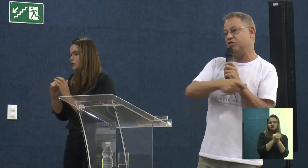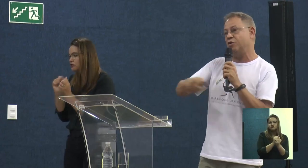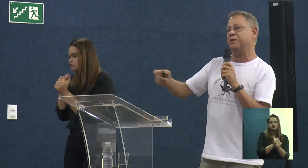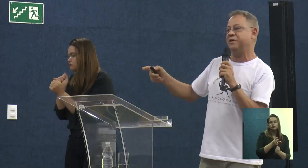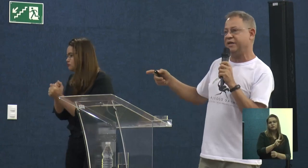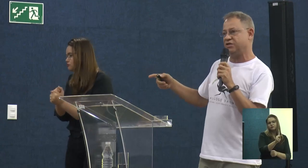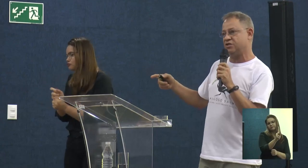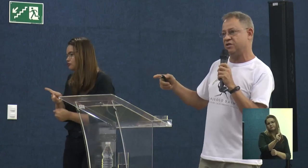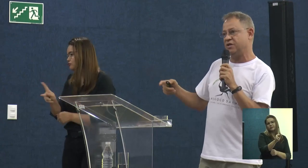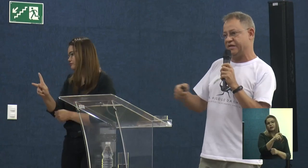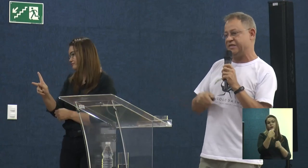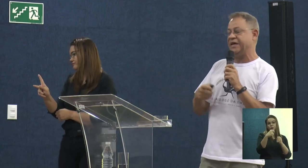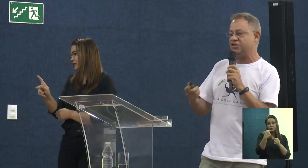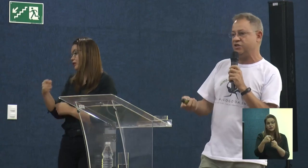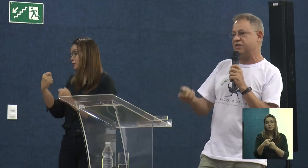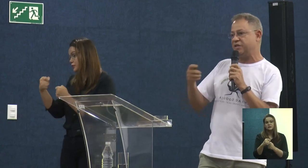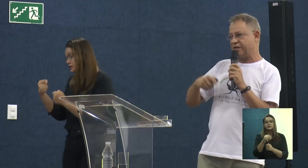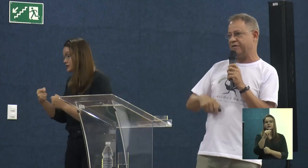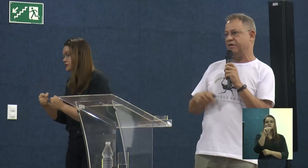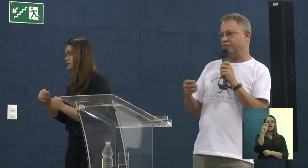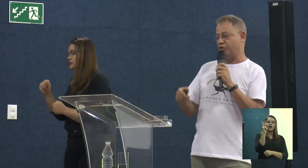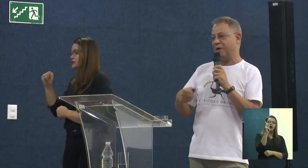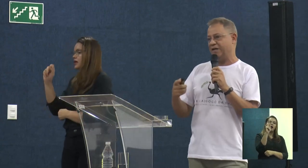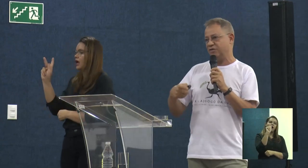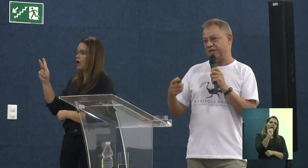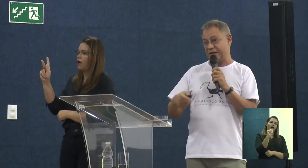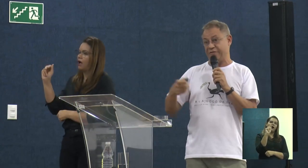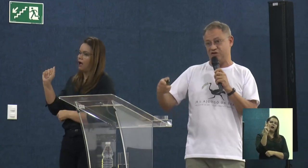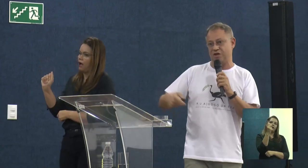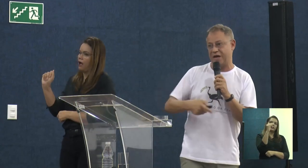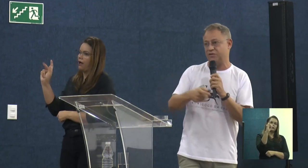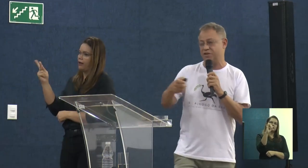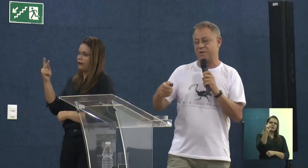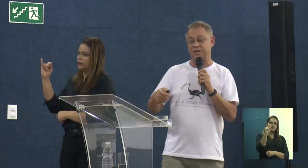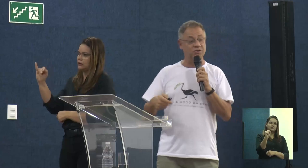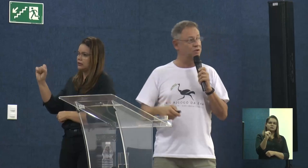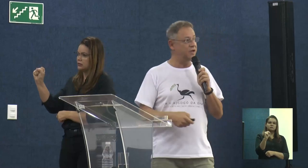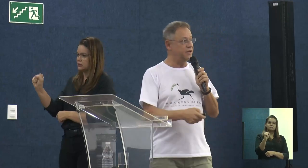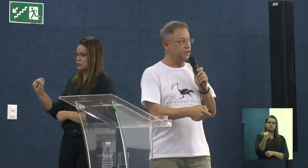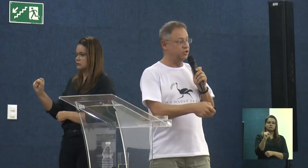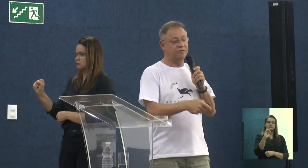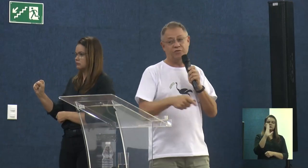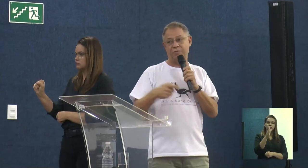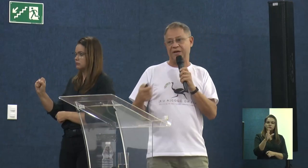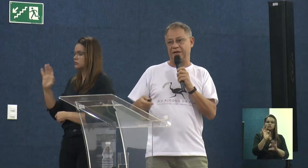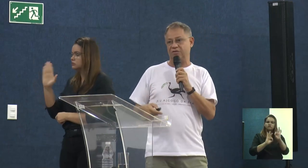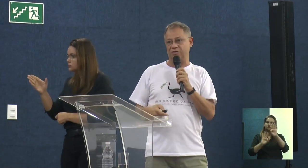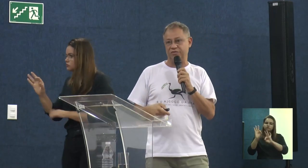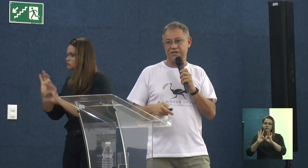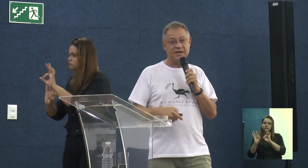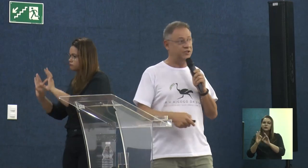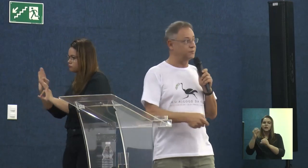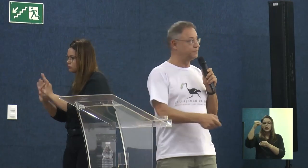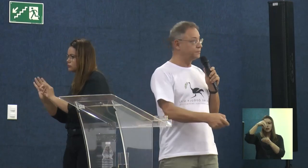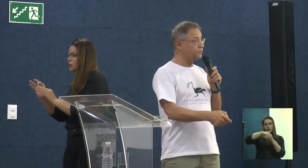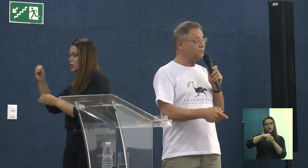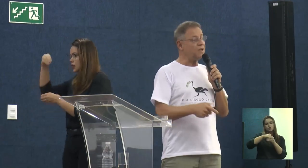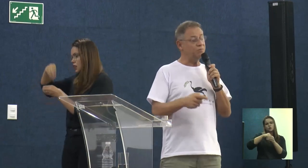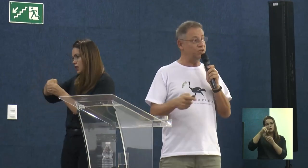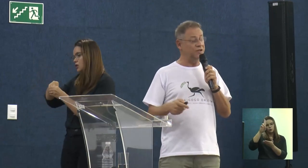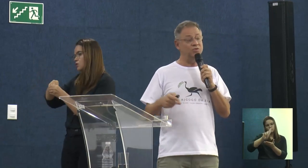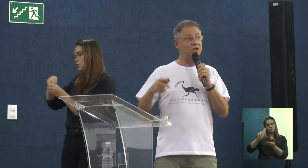é um escritório permanente, esse EATIS que está formado, está reivindicado o espaço, e a gente vai formar dentro da universidade.